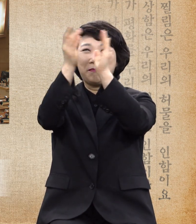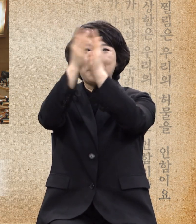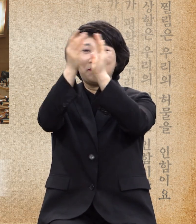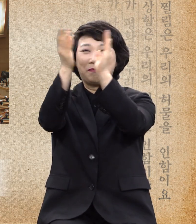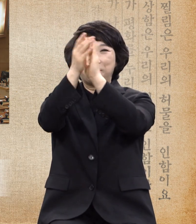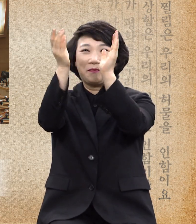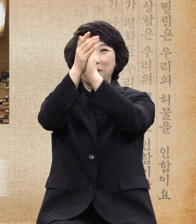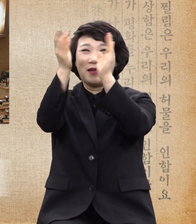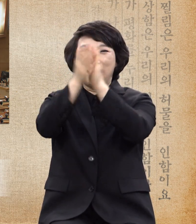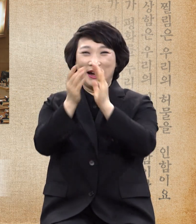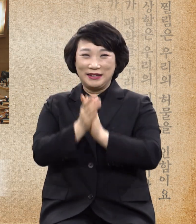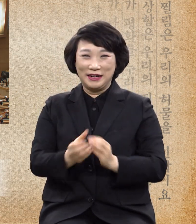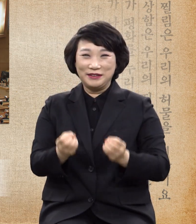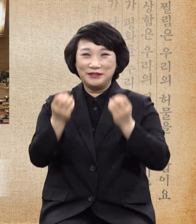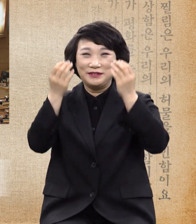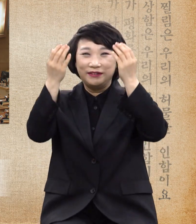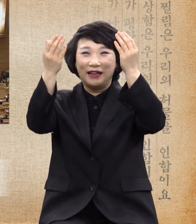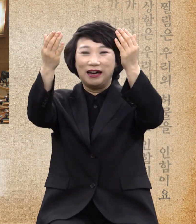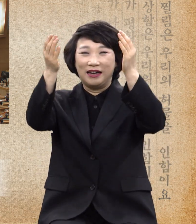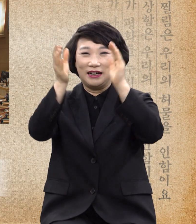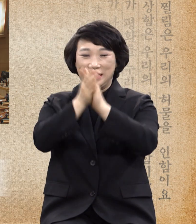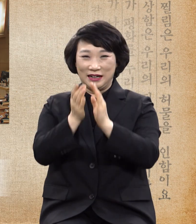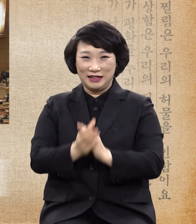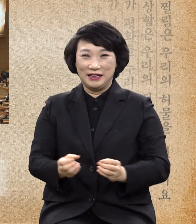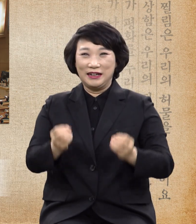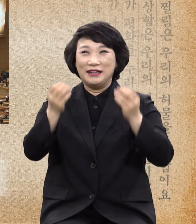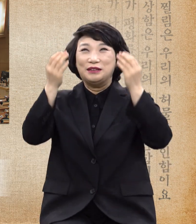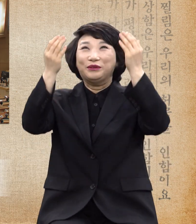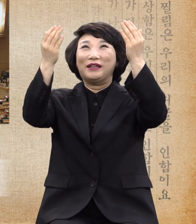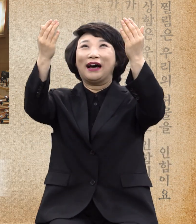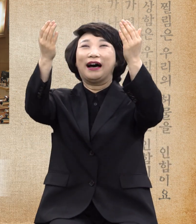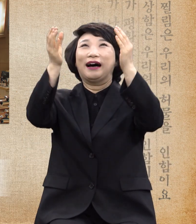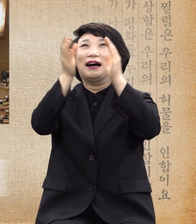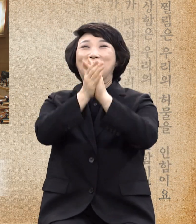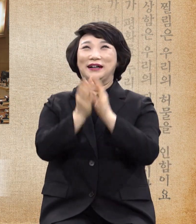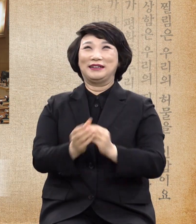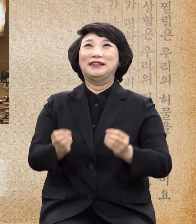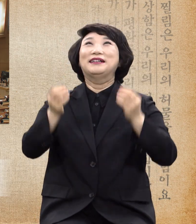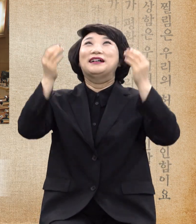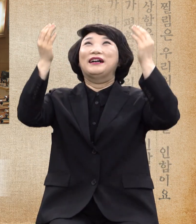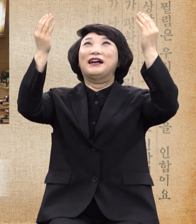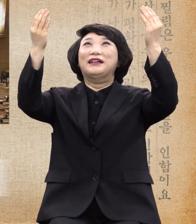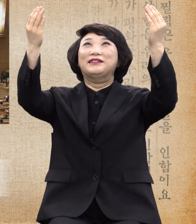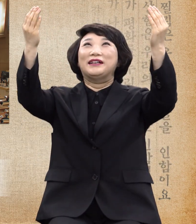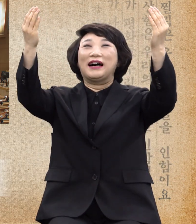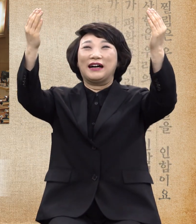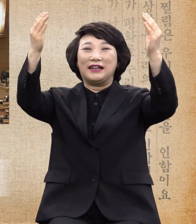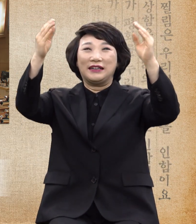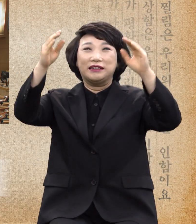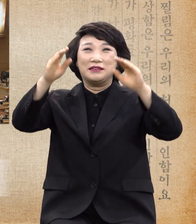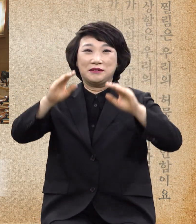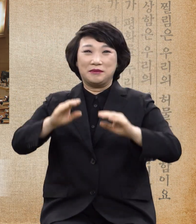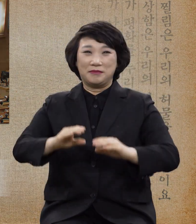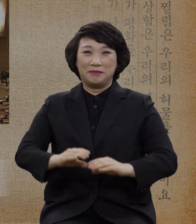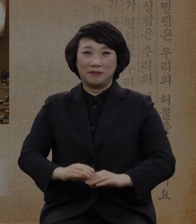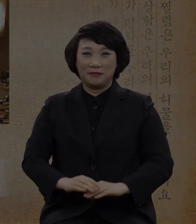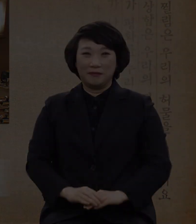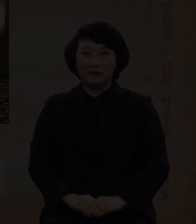할렐루야 할렐루야 할렐루야 할렐루야 할렐루야 간식